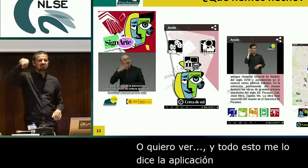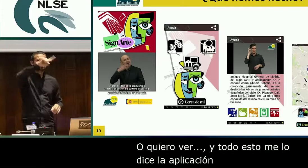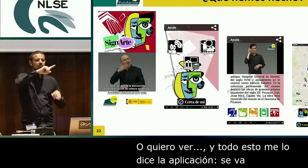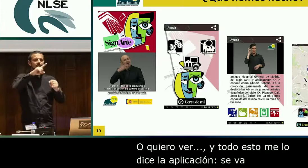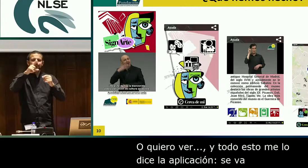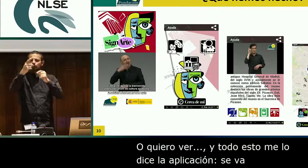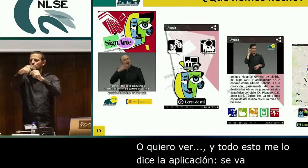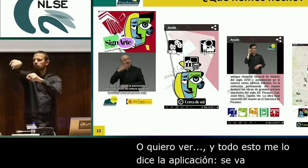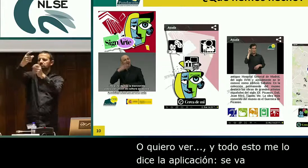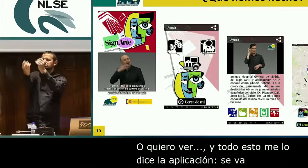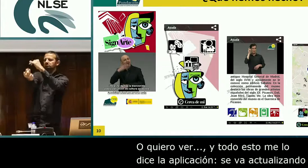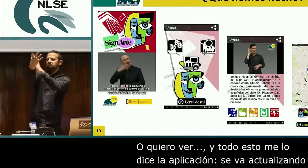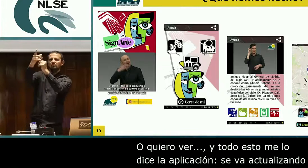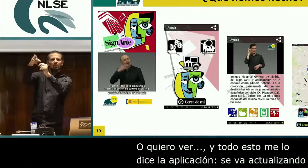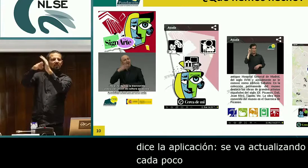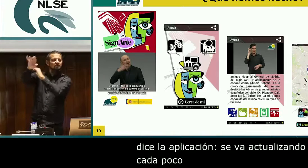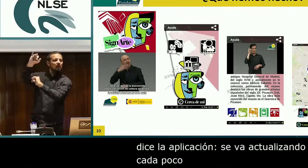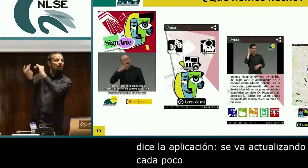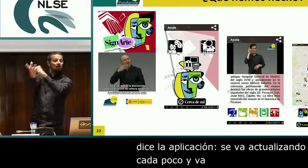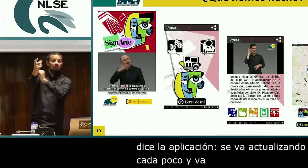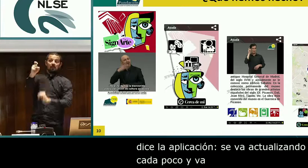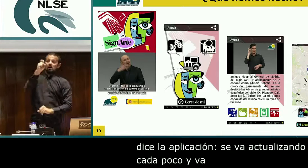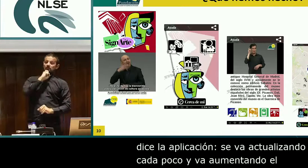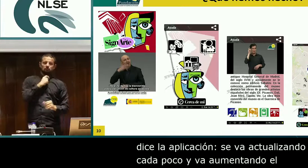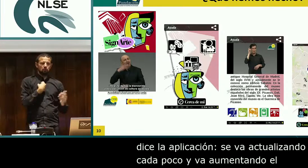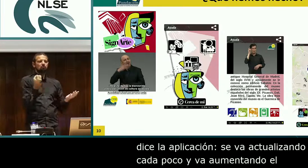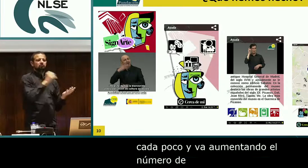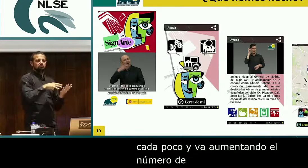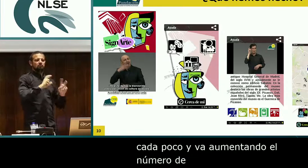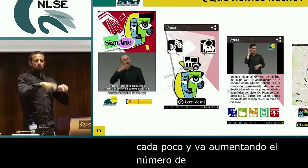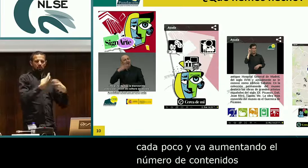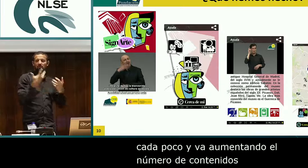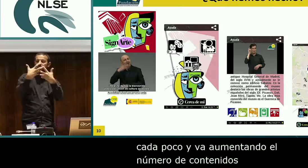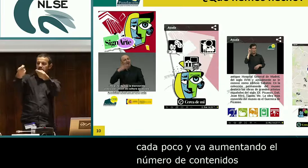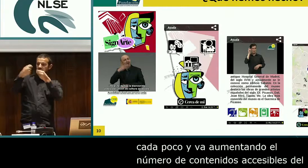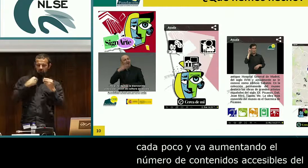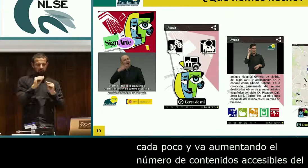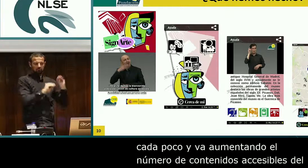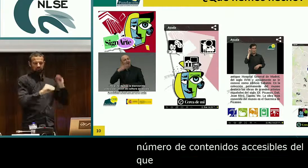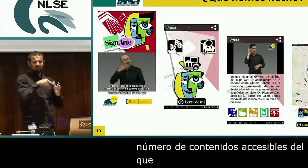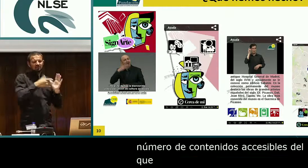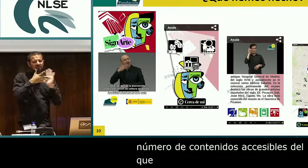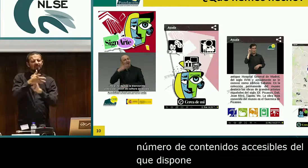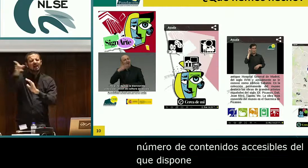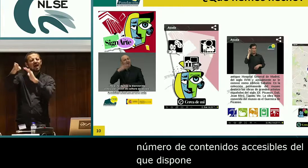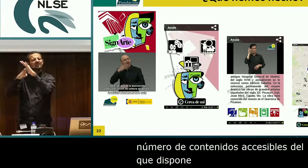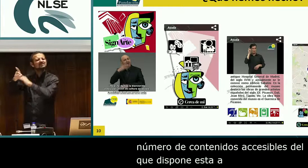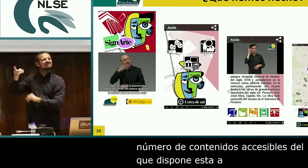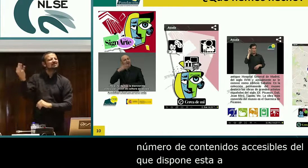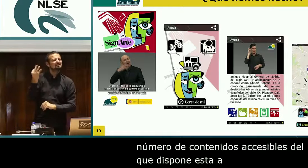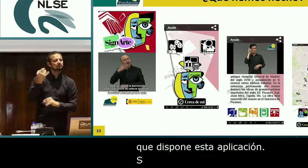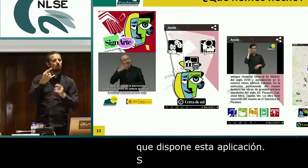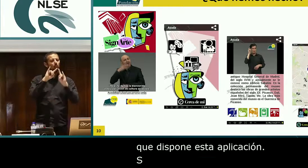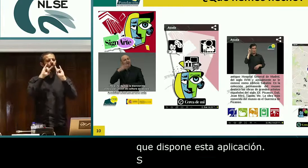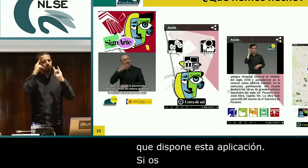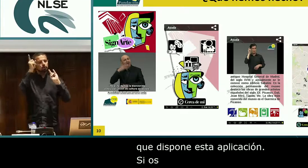aumentando el número de contenidos accesibles del que dispone esta aplicación. Si os enteráis de algo que sea accesible, por favor,